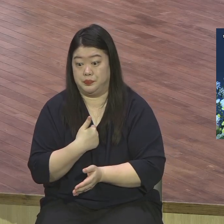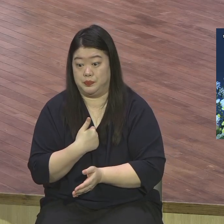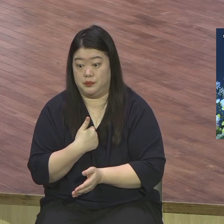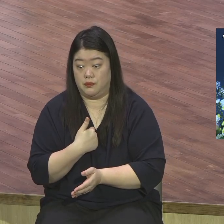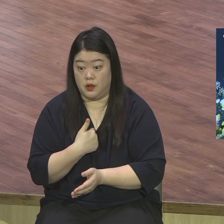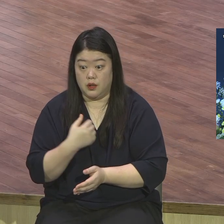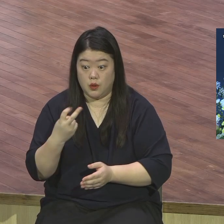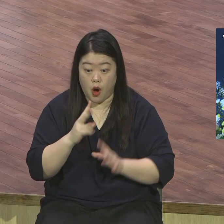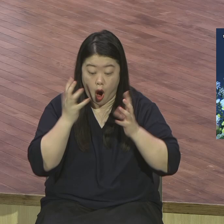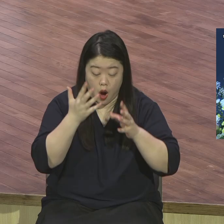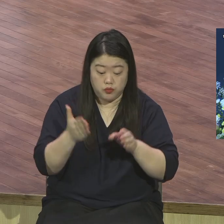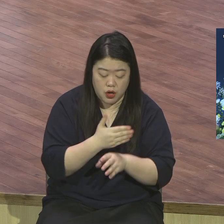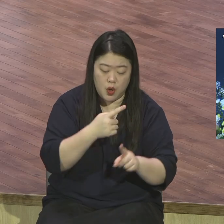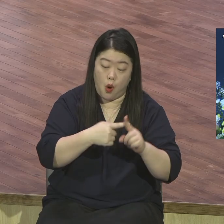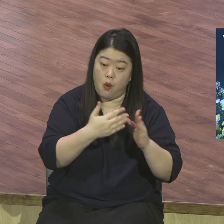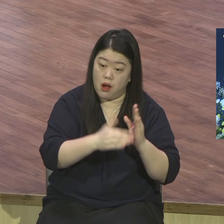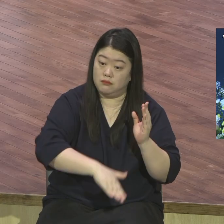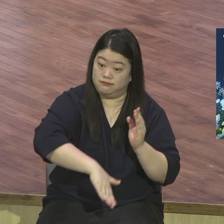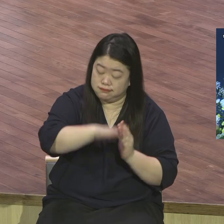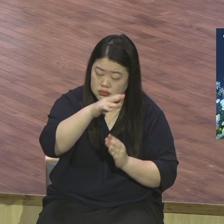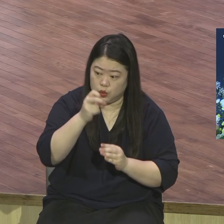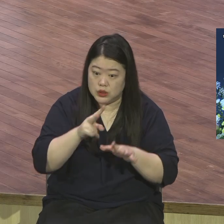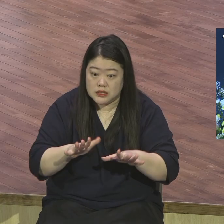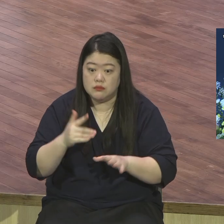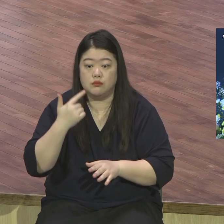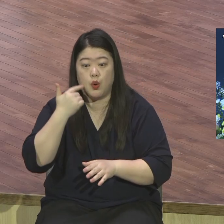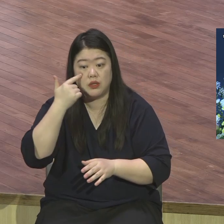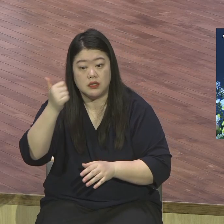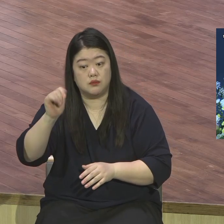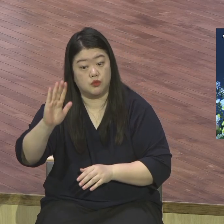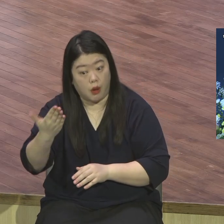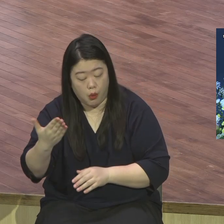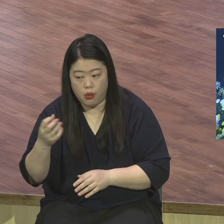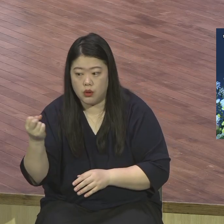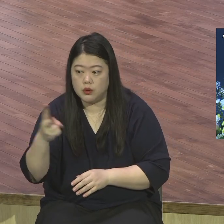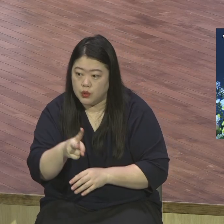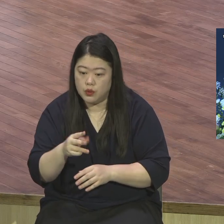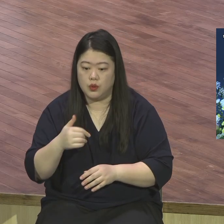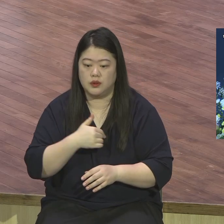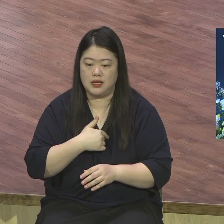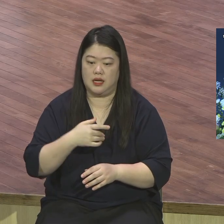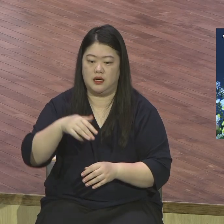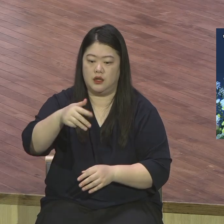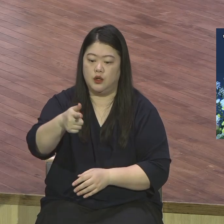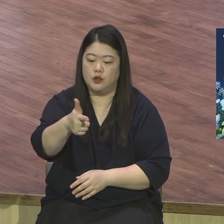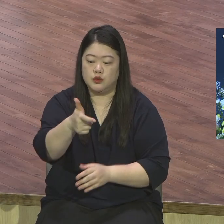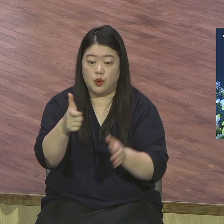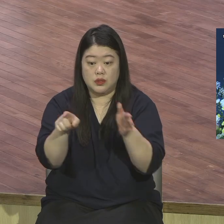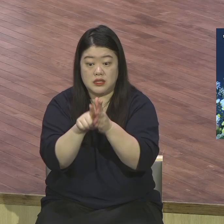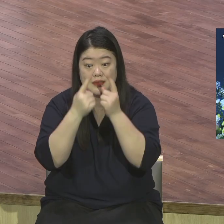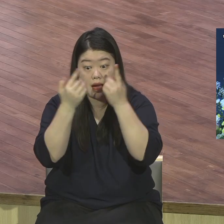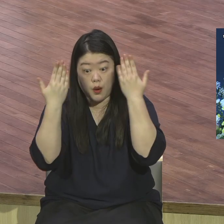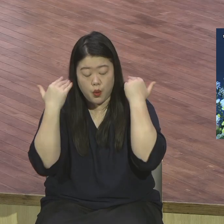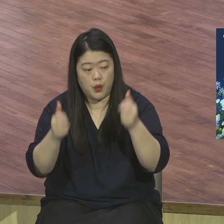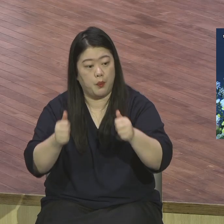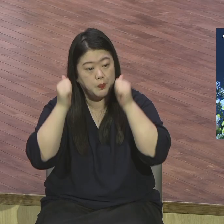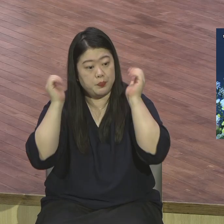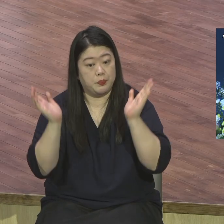되었습니다 한국 최고의 장자신학교를 졸업한 목사가 되었습니다 그런데 내 가슴